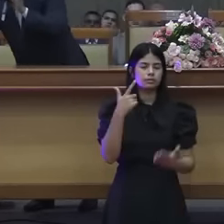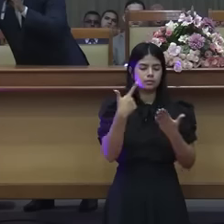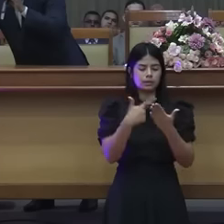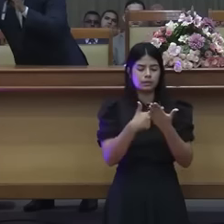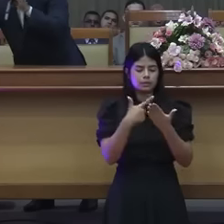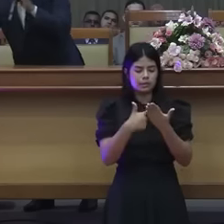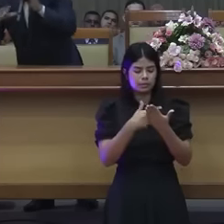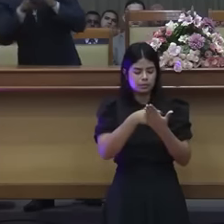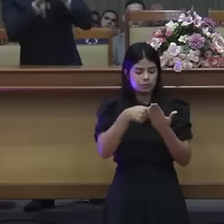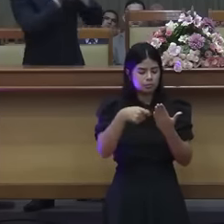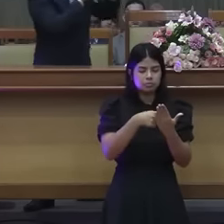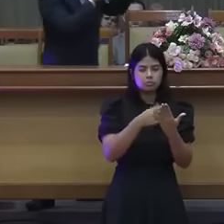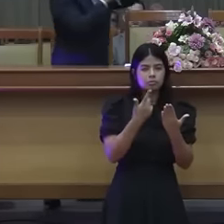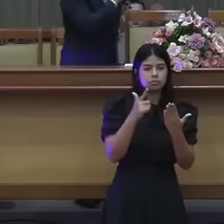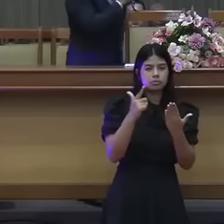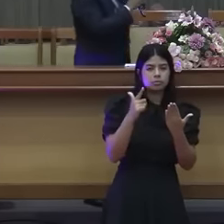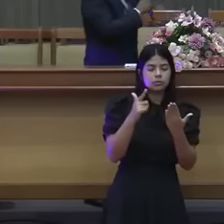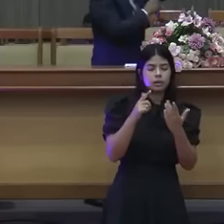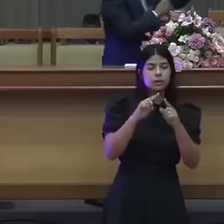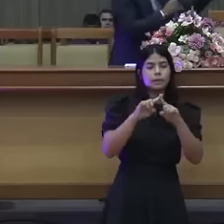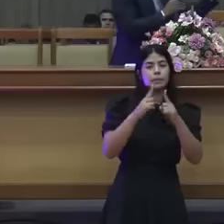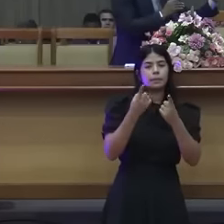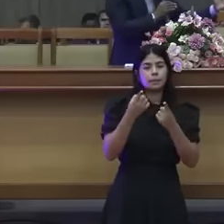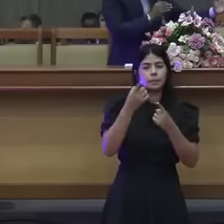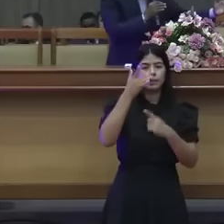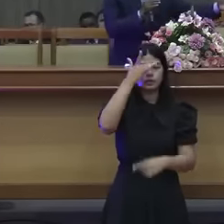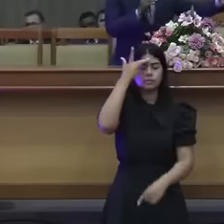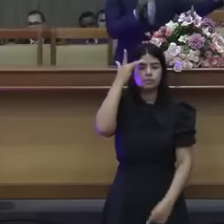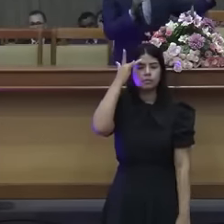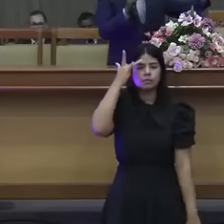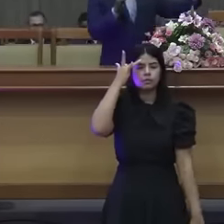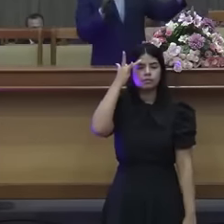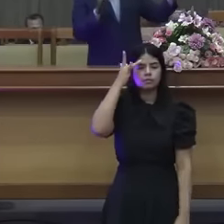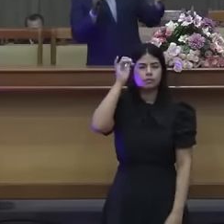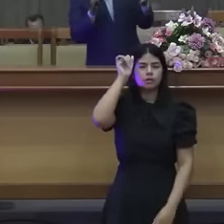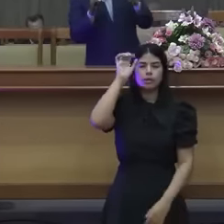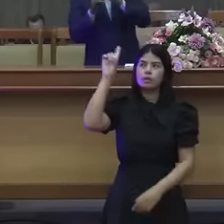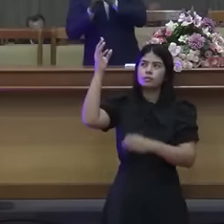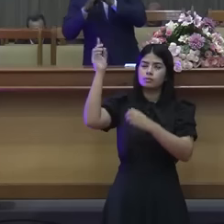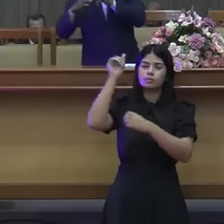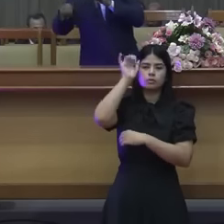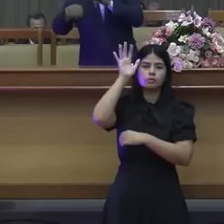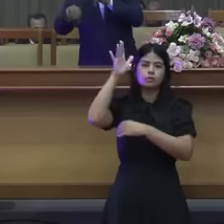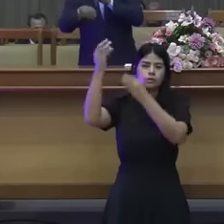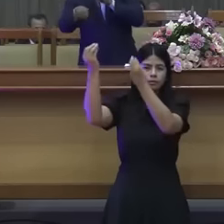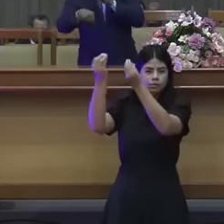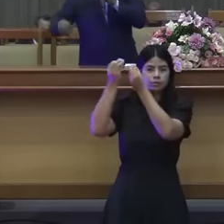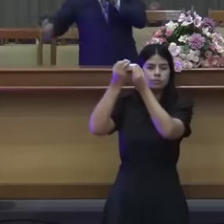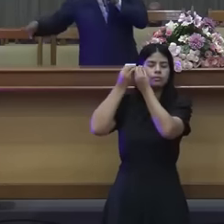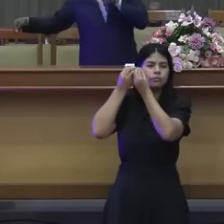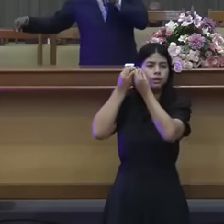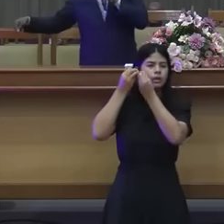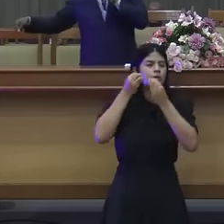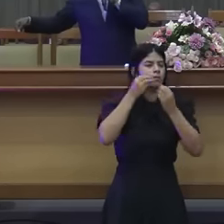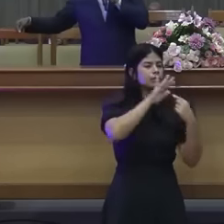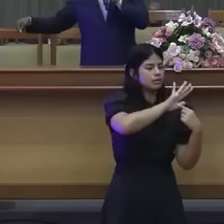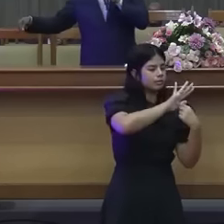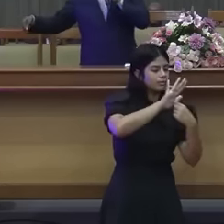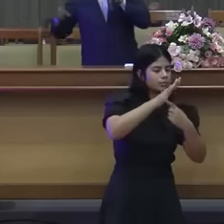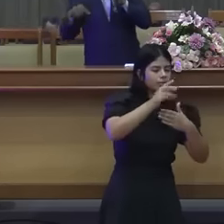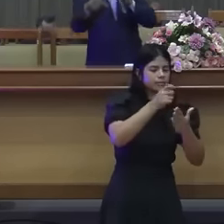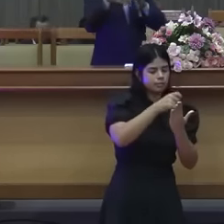escrito. Mas alguém recebia a revelação de Deus e passava para o homem de Deus e ele escrevia.